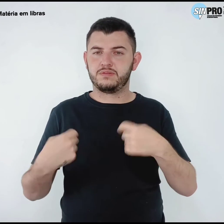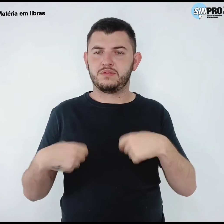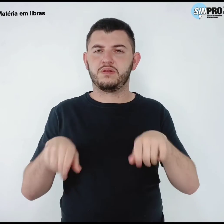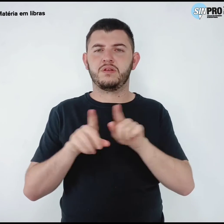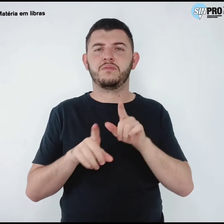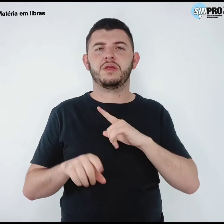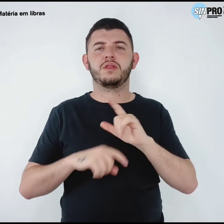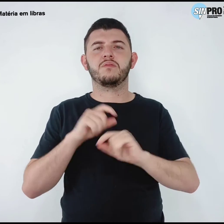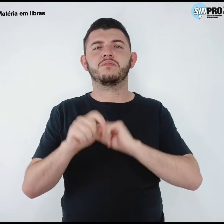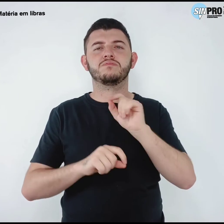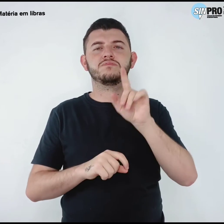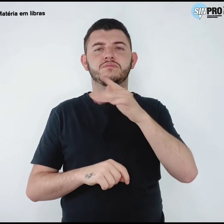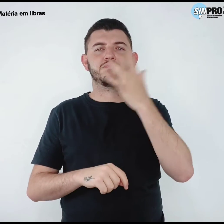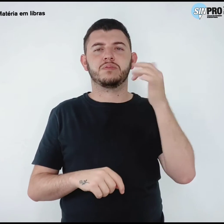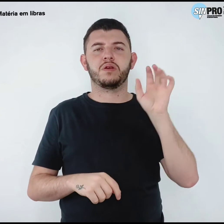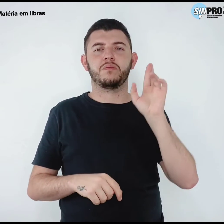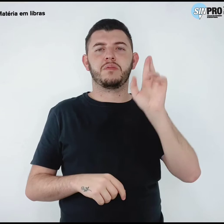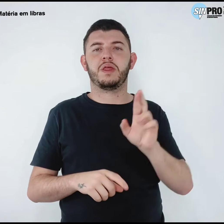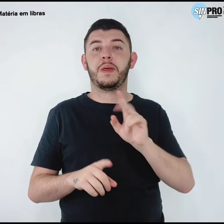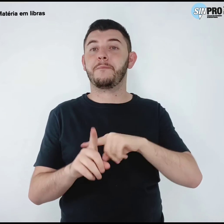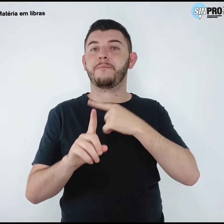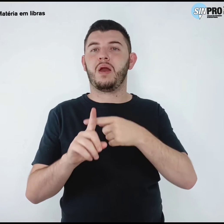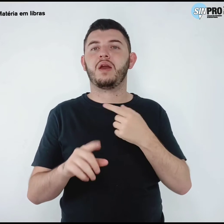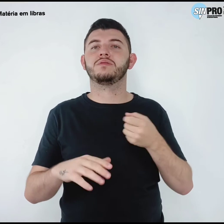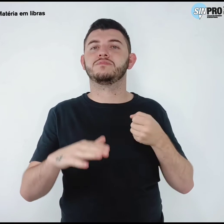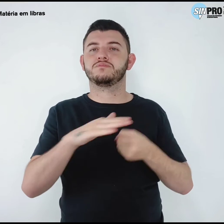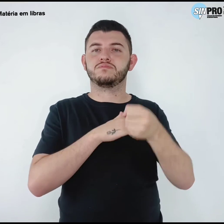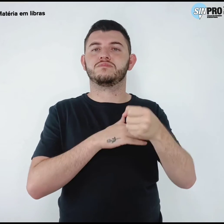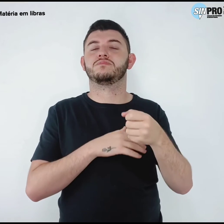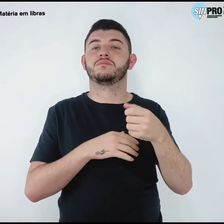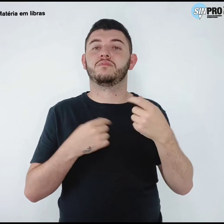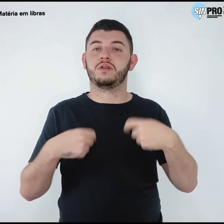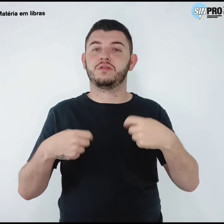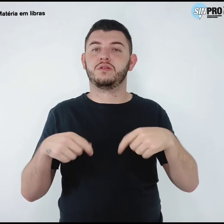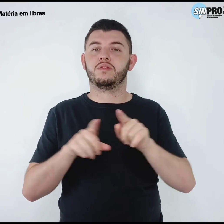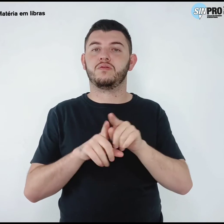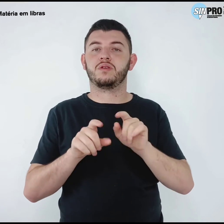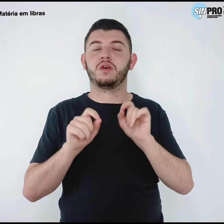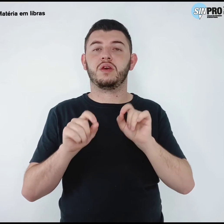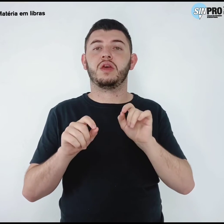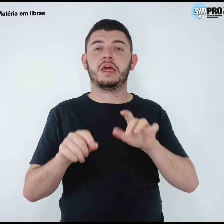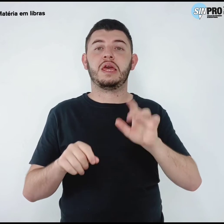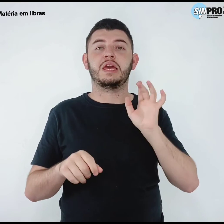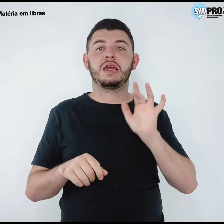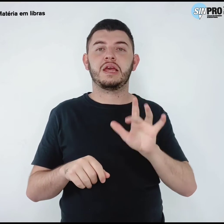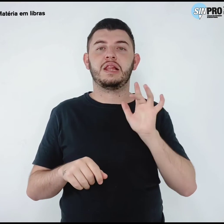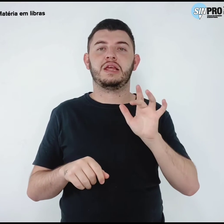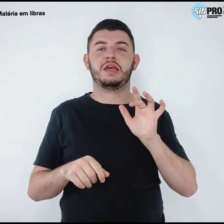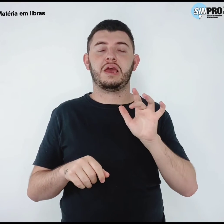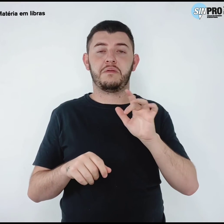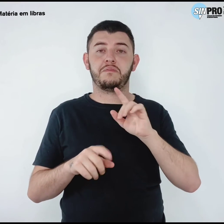de inserir mais representantes, basta clicar em adicionar